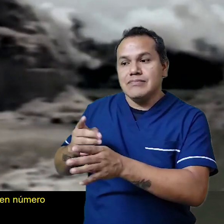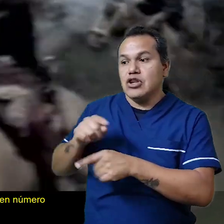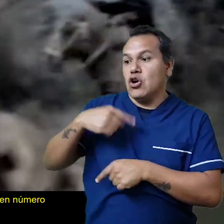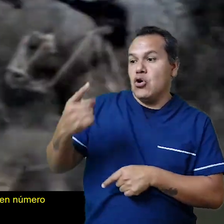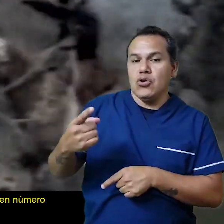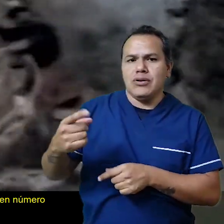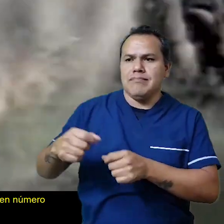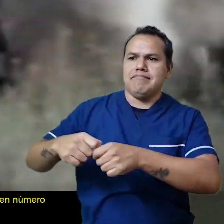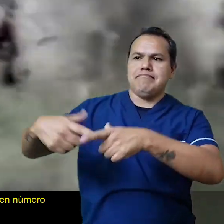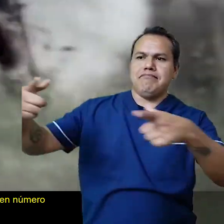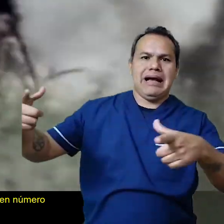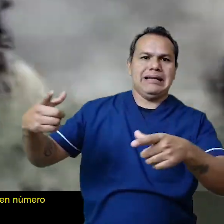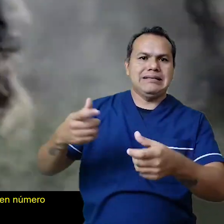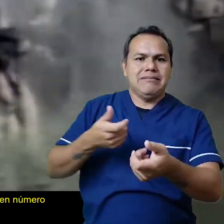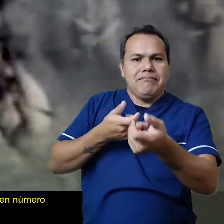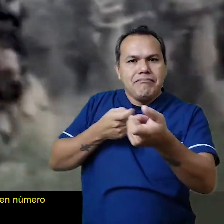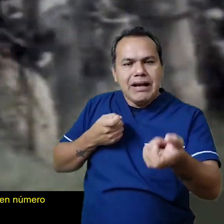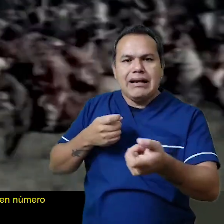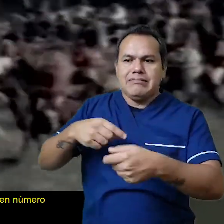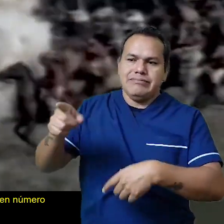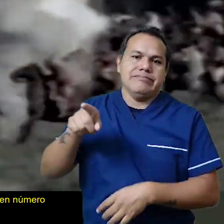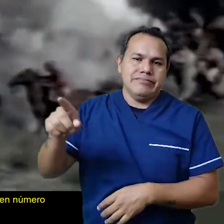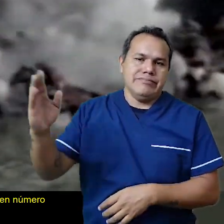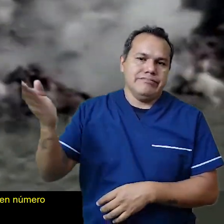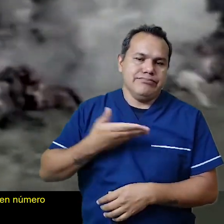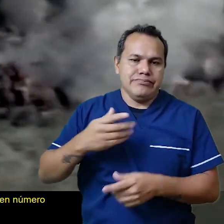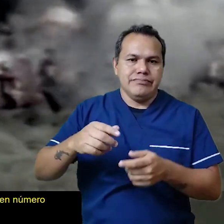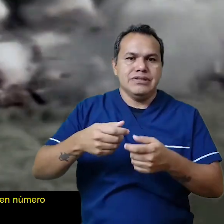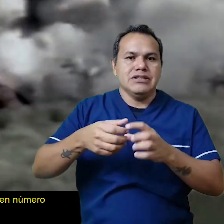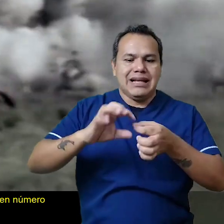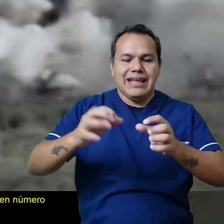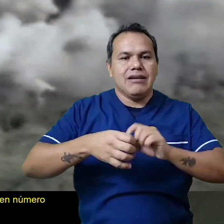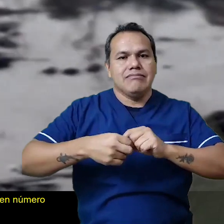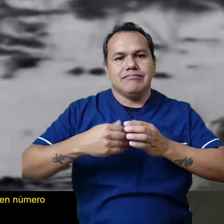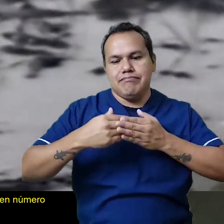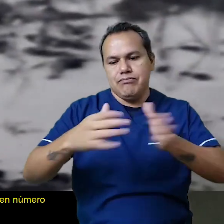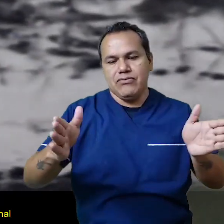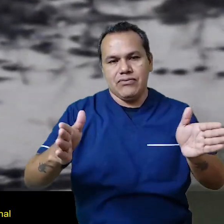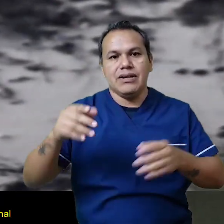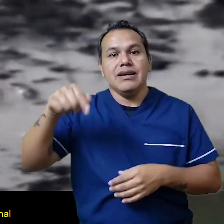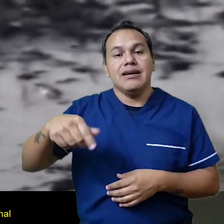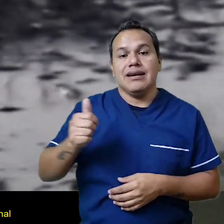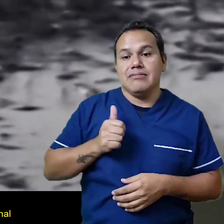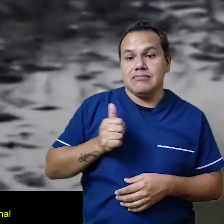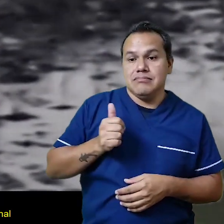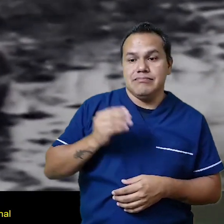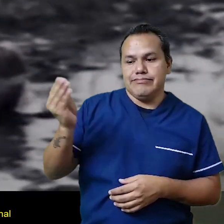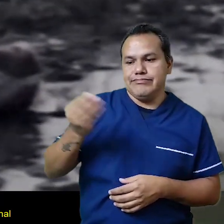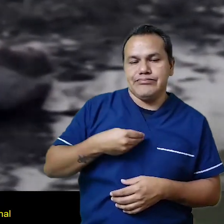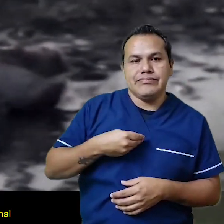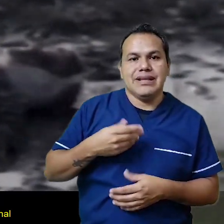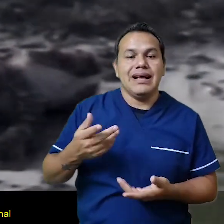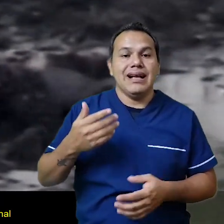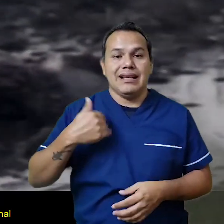La escuadra enemiga, superior en número y armamento, finalmente logró quebrar el piquete. Pero la derrota militar